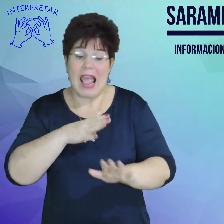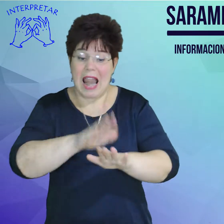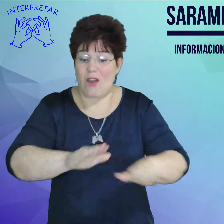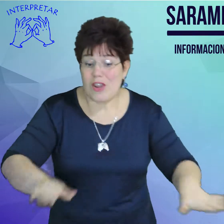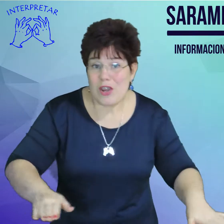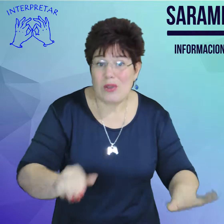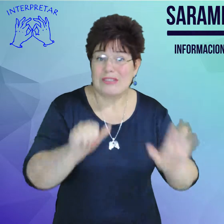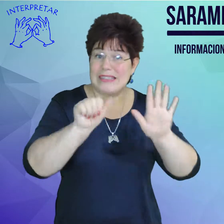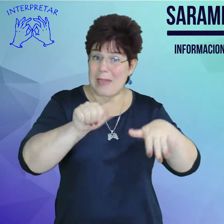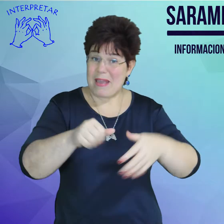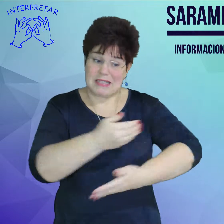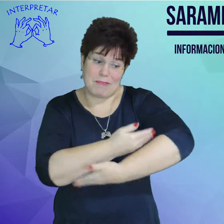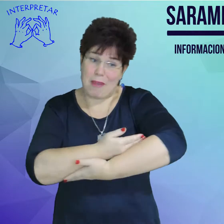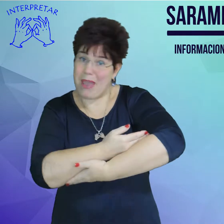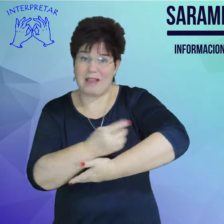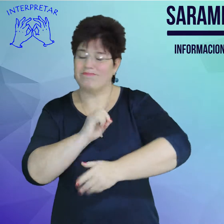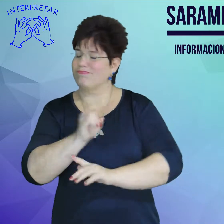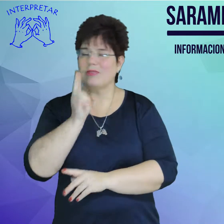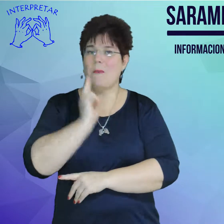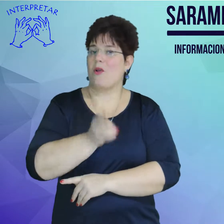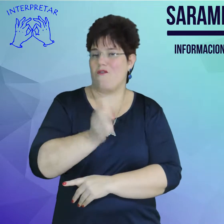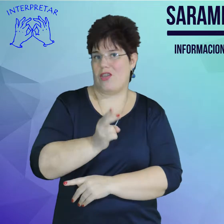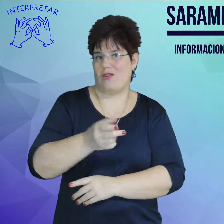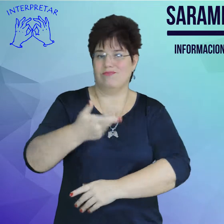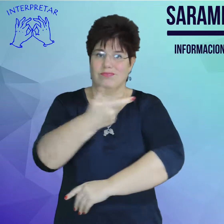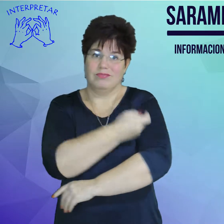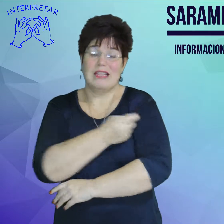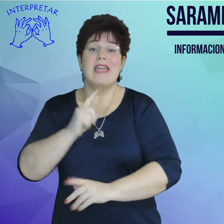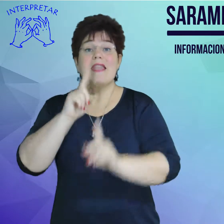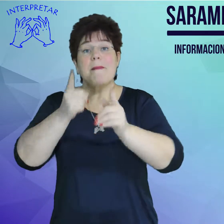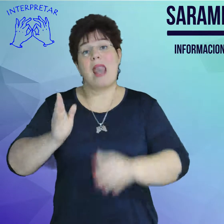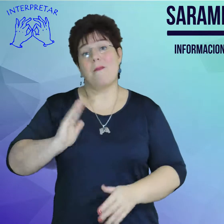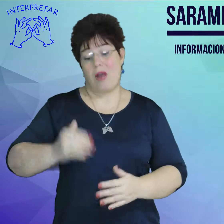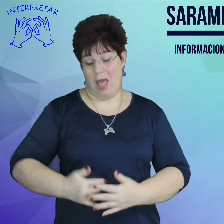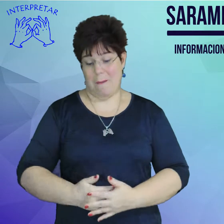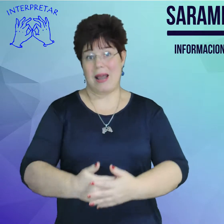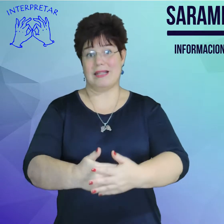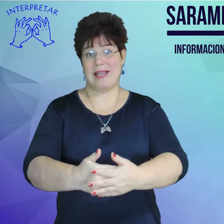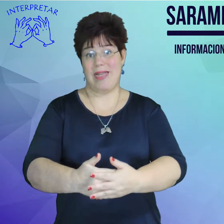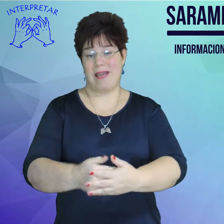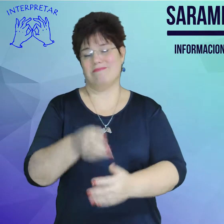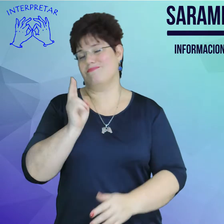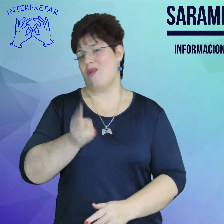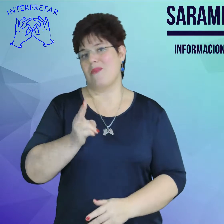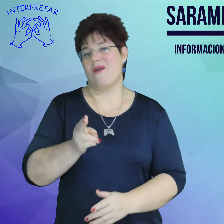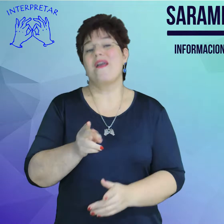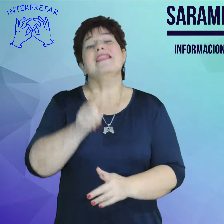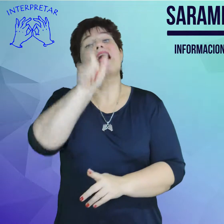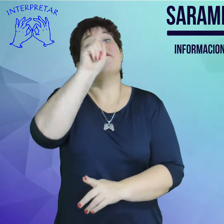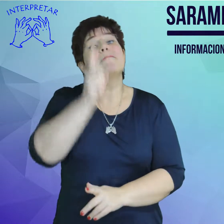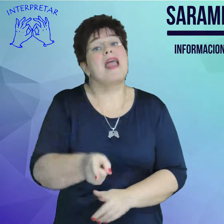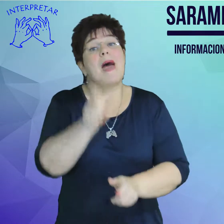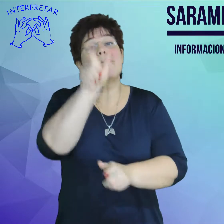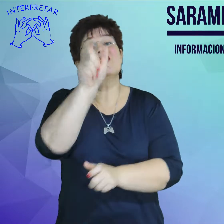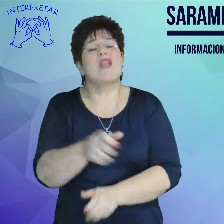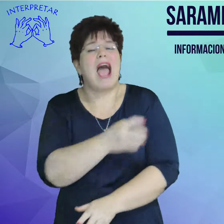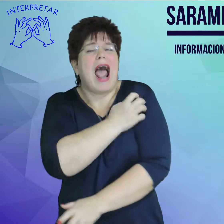embarazadas y las personas que tengan alergia al huevo o algún otro componente de la vacuna. Esas personas son las que no pueden